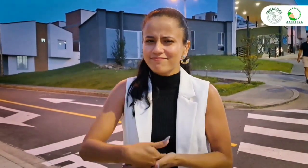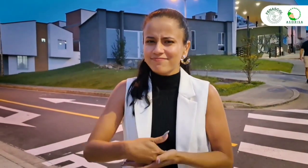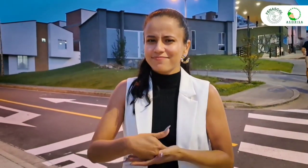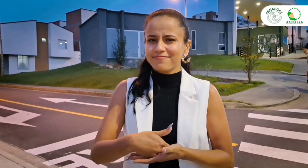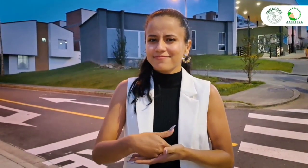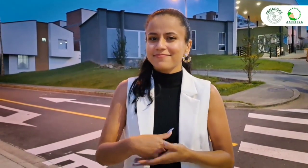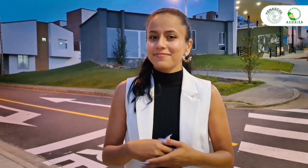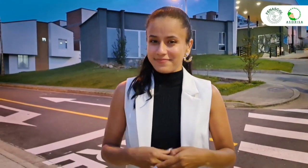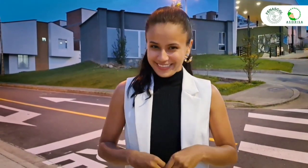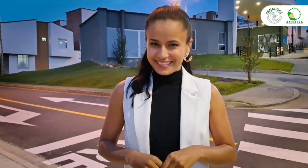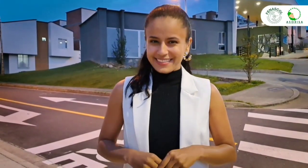y compártenos tu propuesta